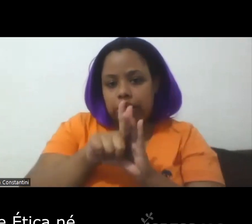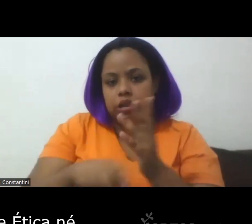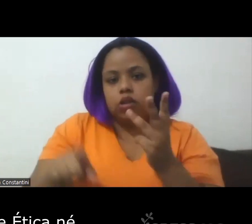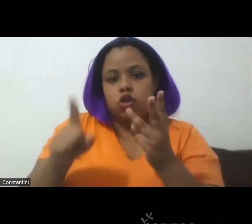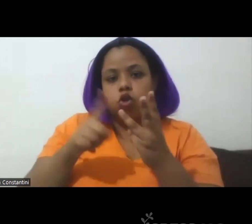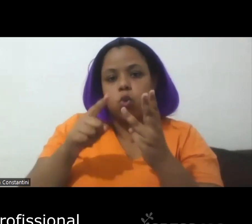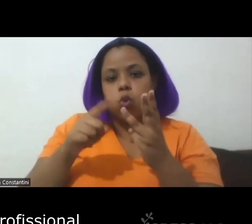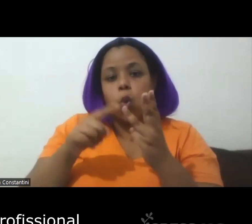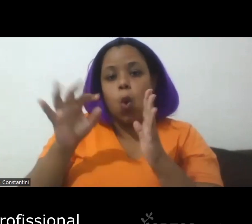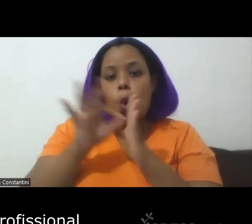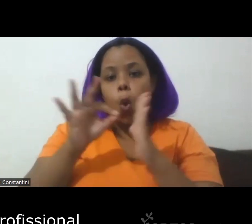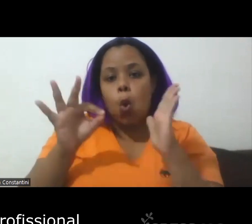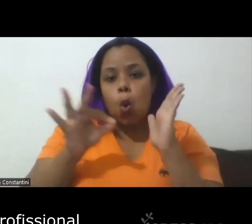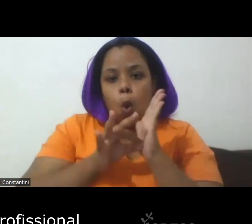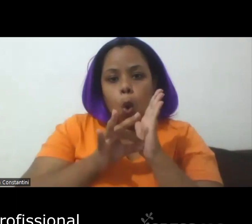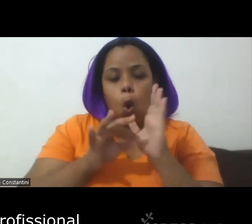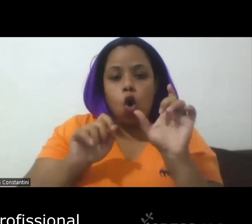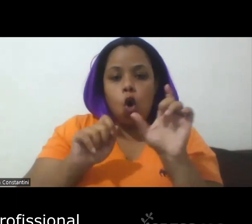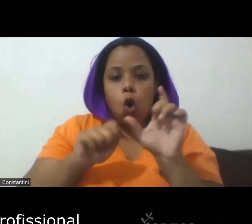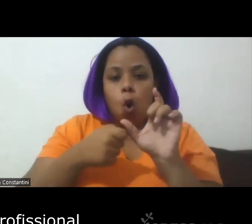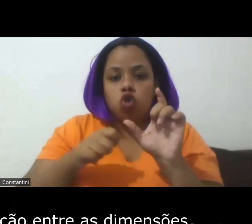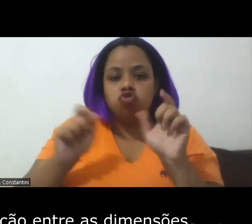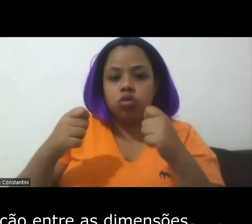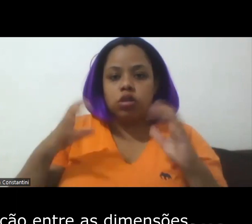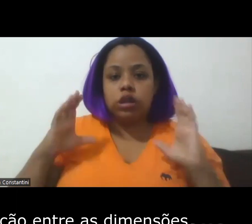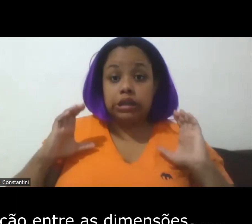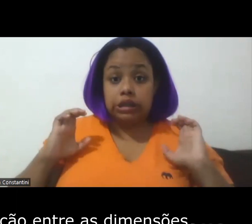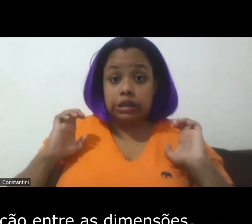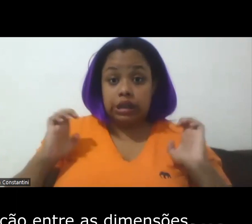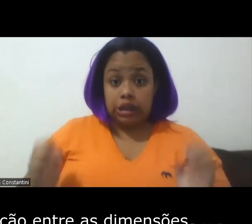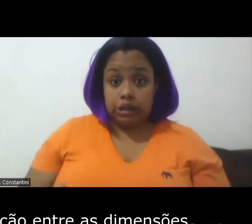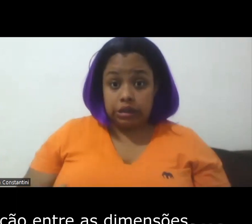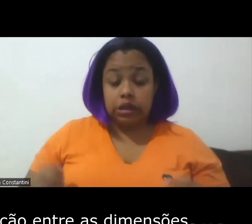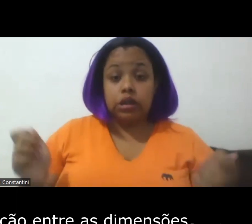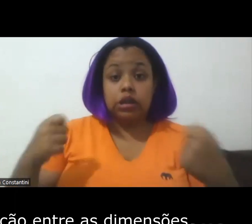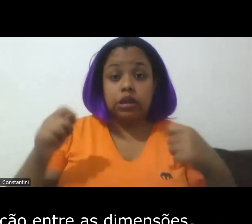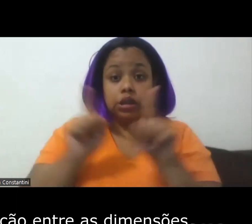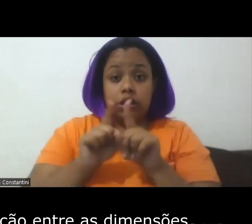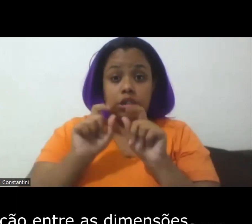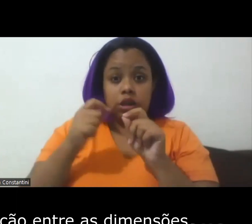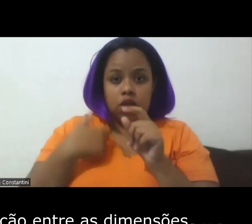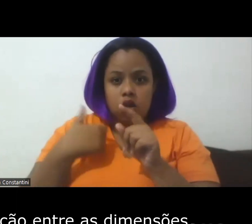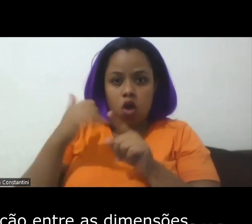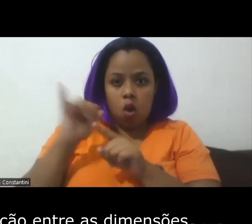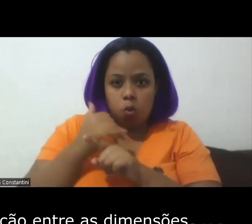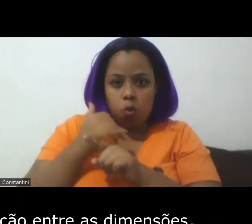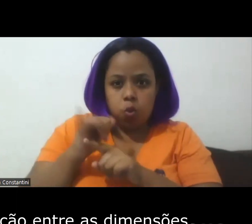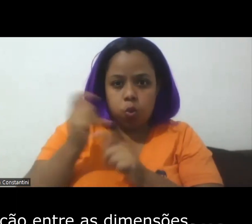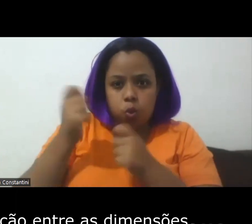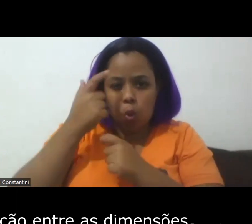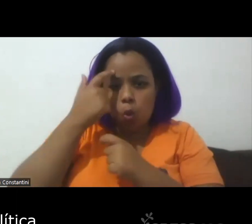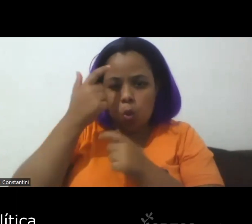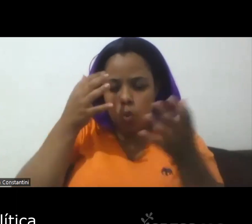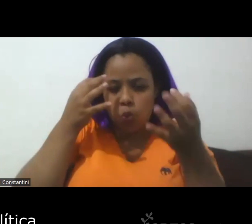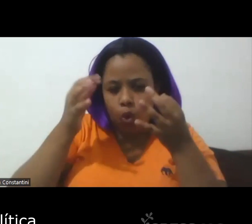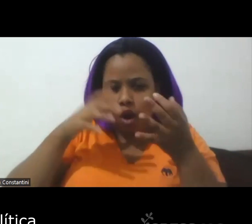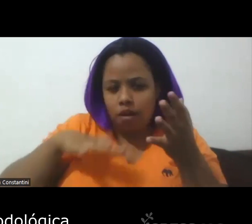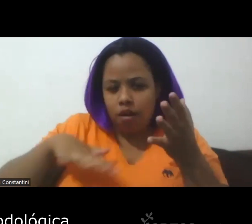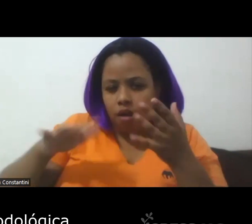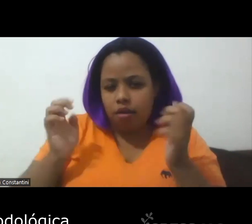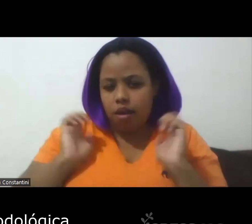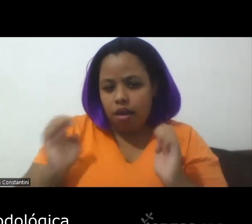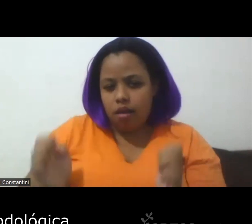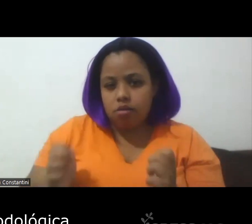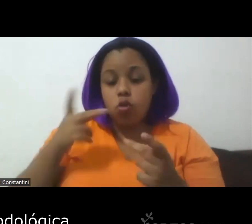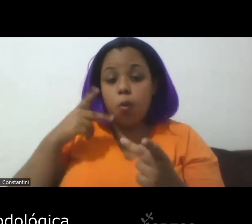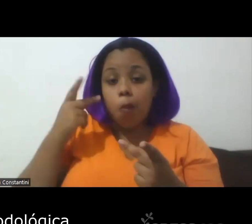e uma ação profissional que se sustenta na articulação entre as dimensões ético-política